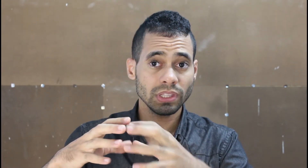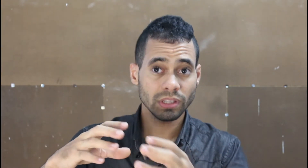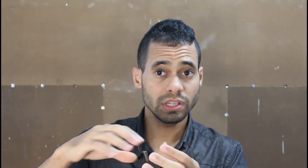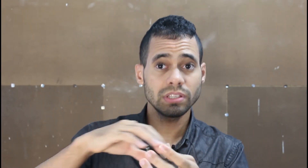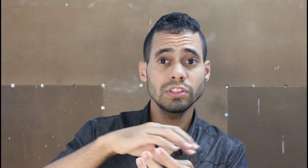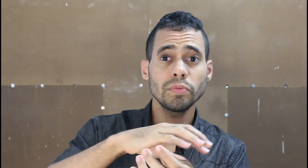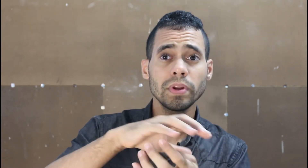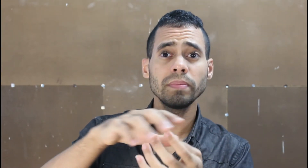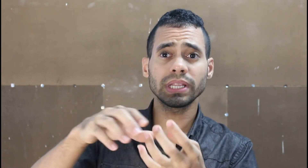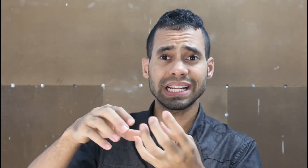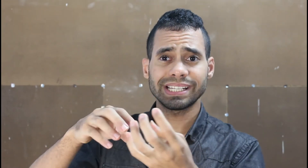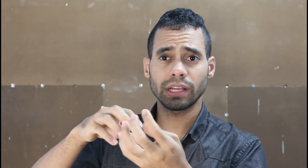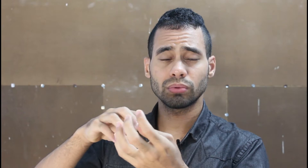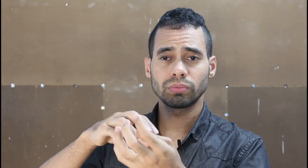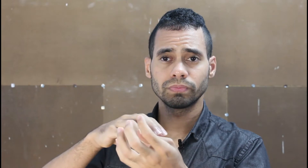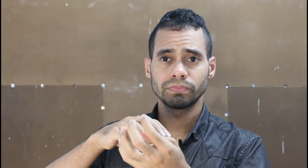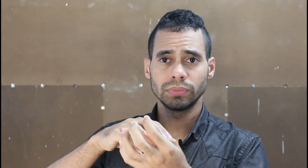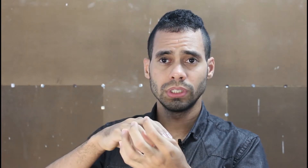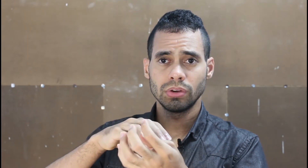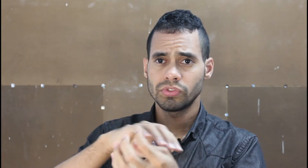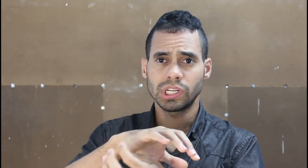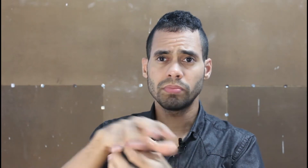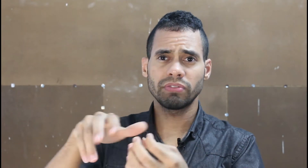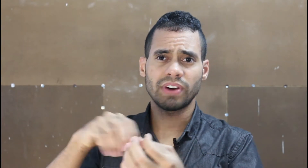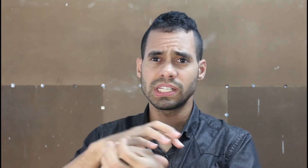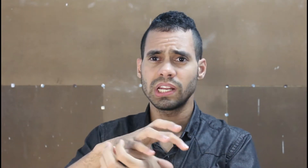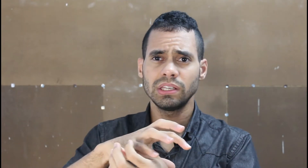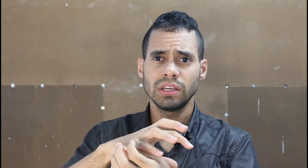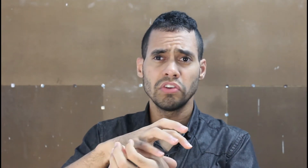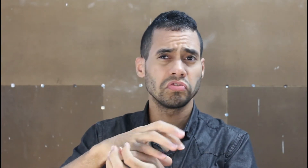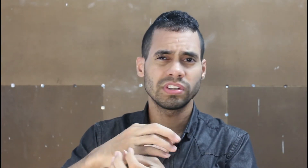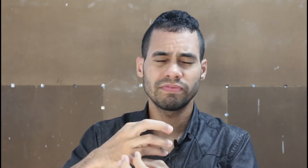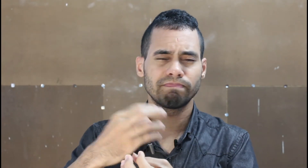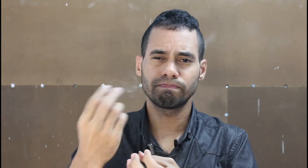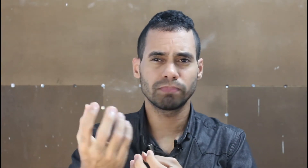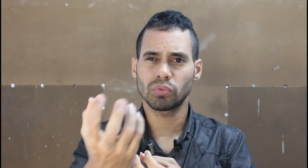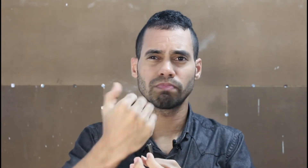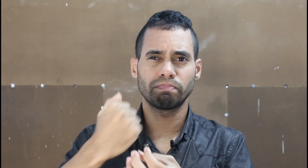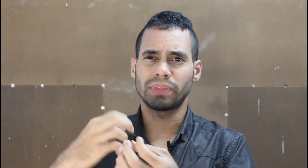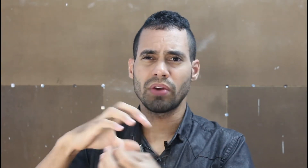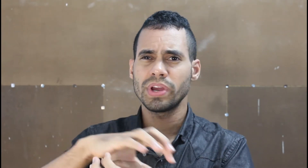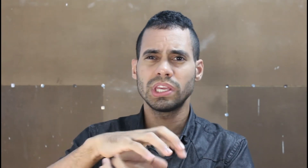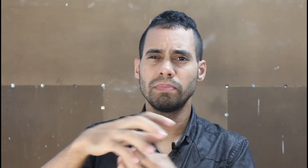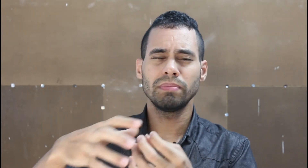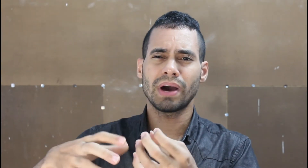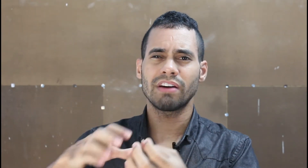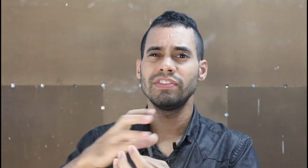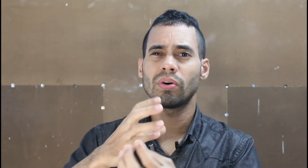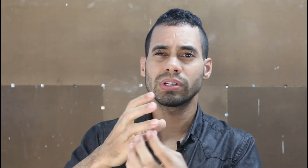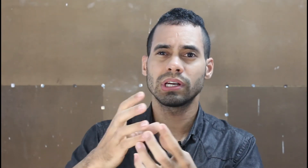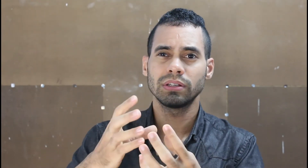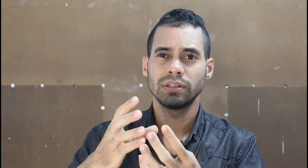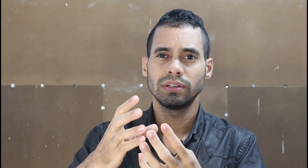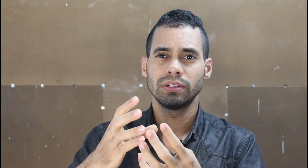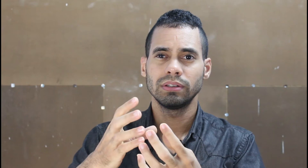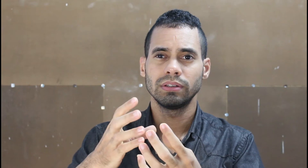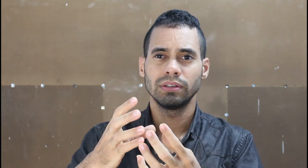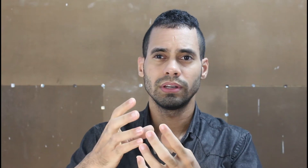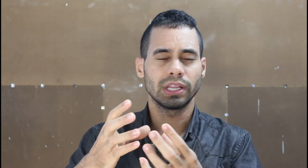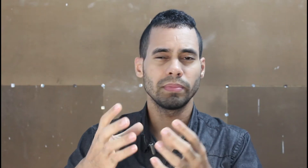E se o seu empreendimento dá certo. Você ama o que faz ali. Você tem uma equipe maravilhosa. Que também